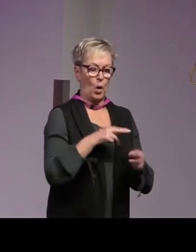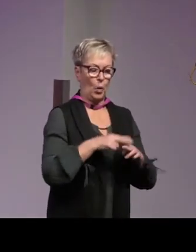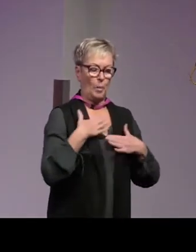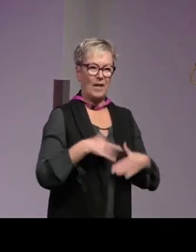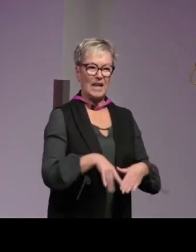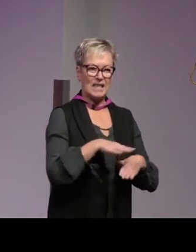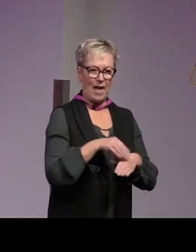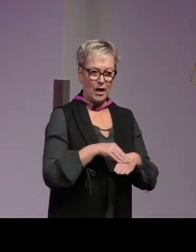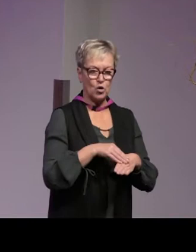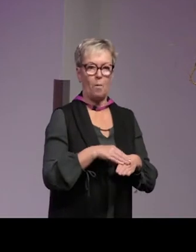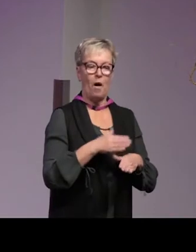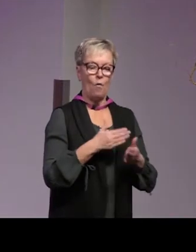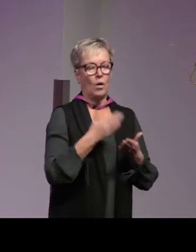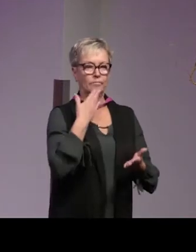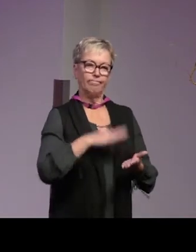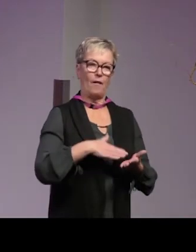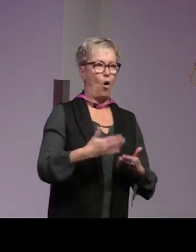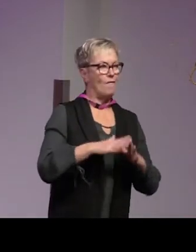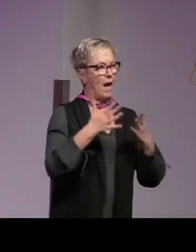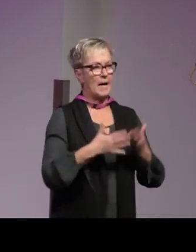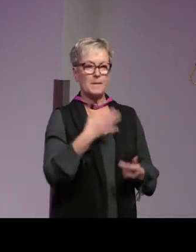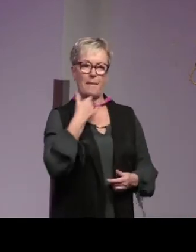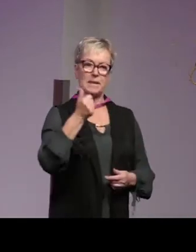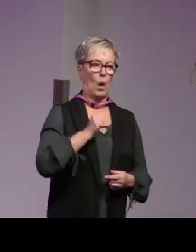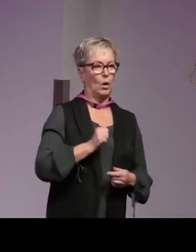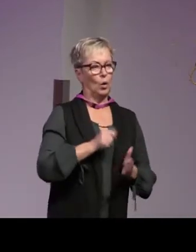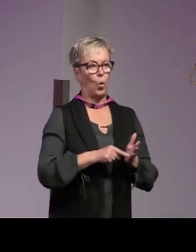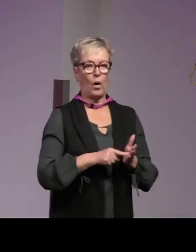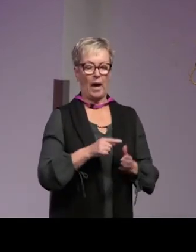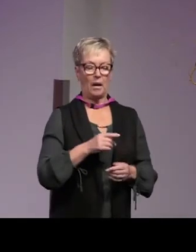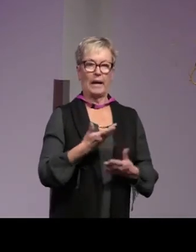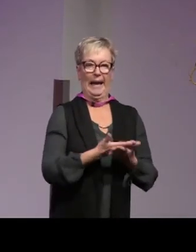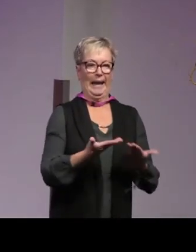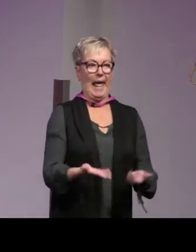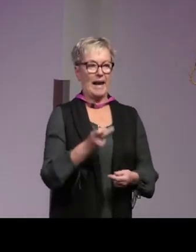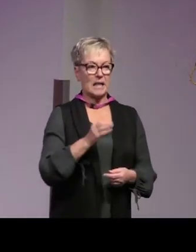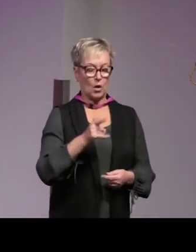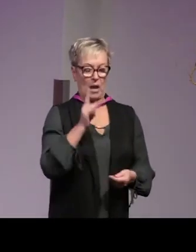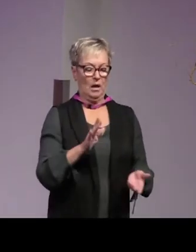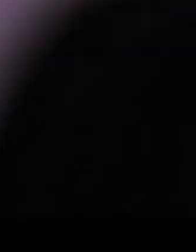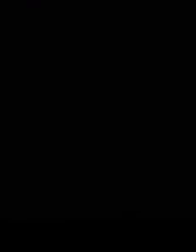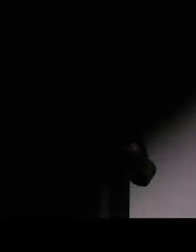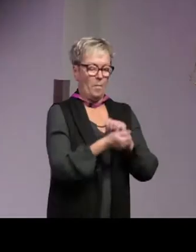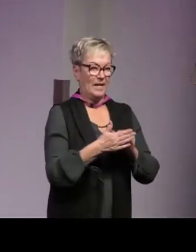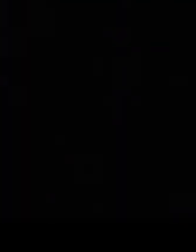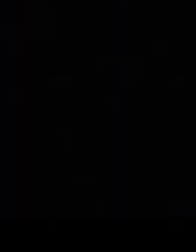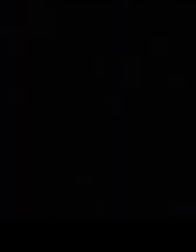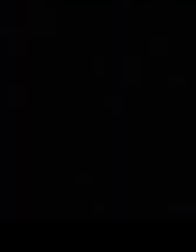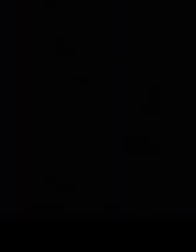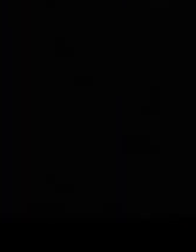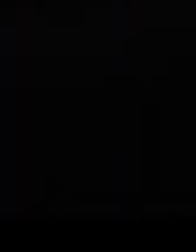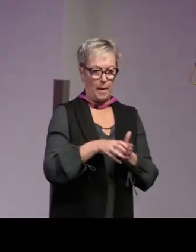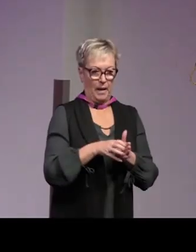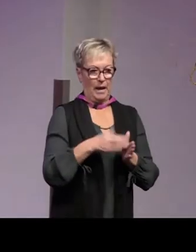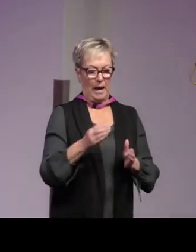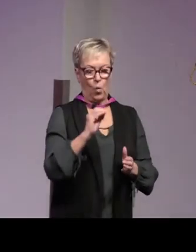i Sverige som fortfarande berömer sig om att vara världens mest toleranta land där ingen är rasist och samtidigt omvandlas till det mest segregerade samhället i hela